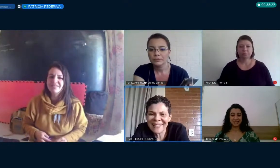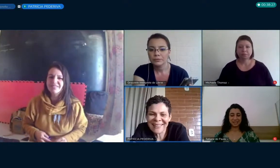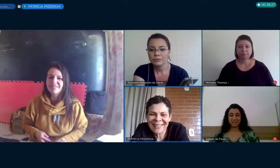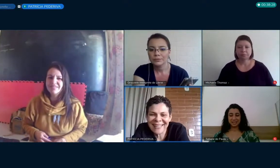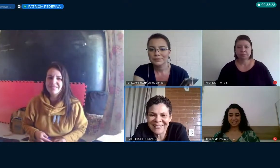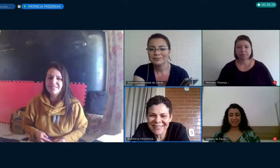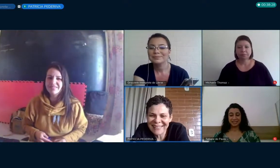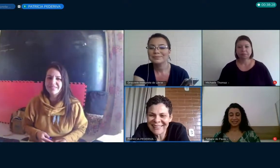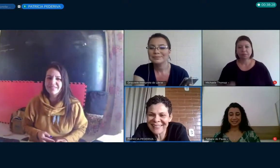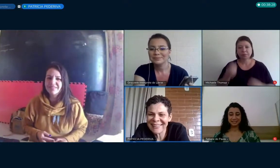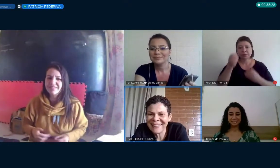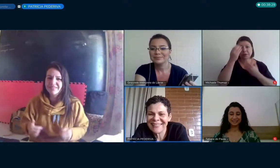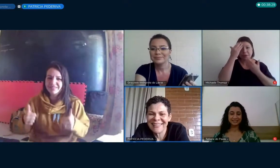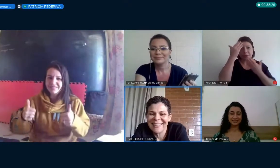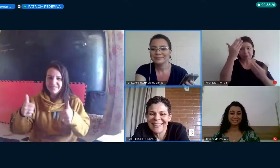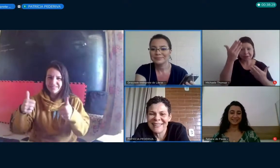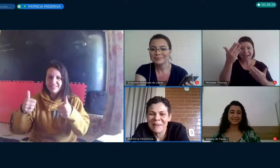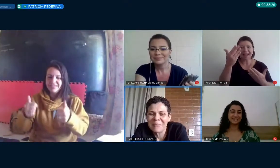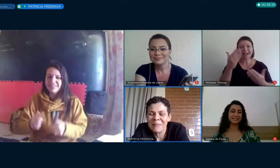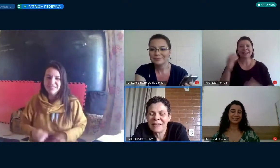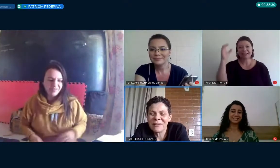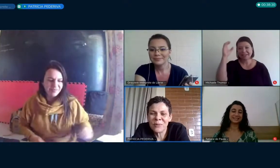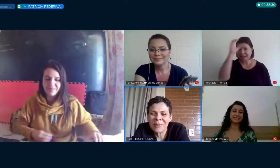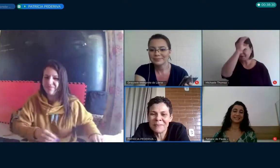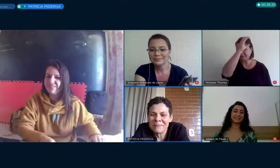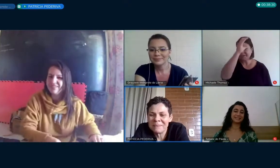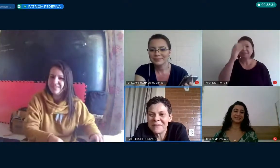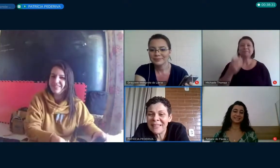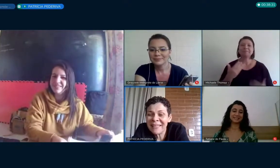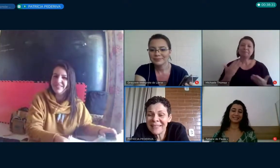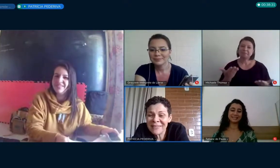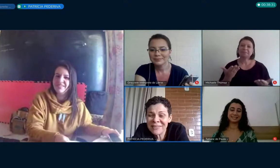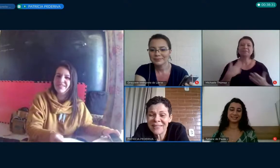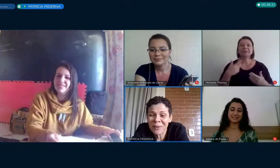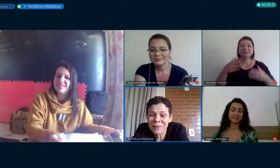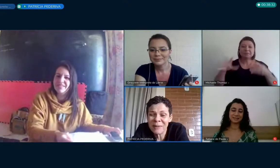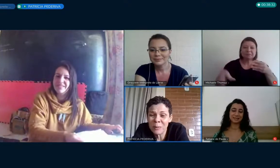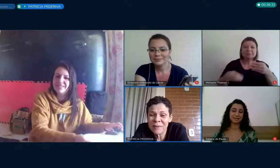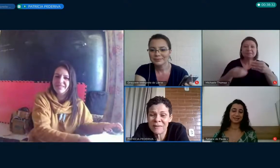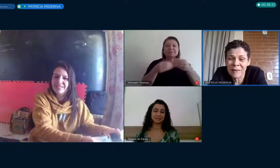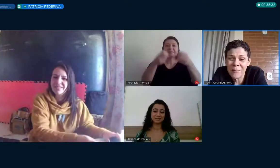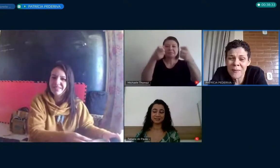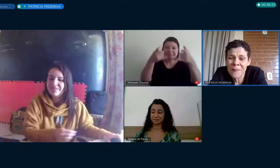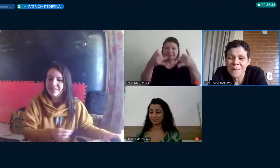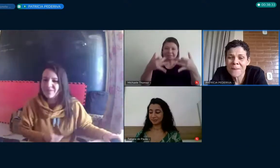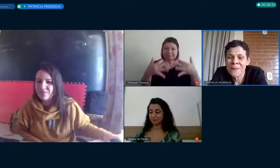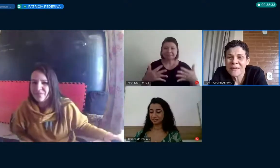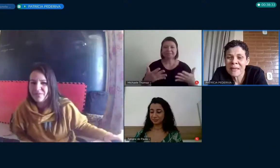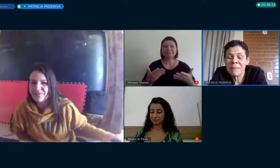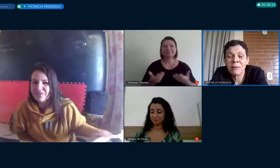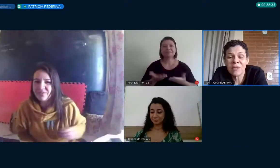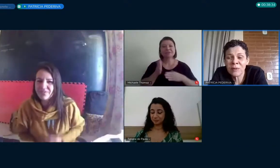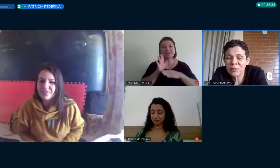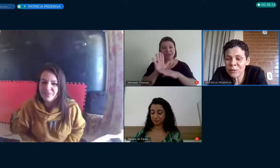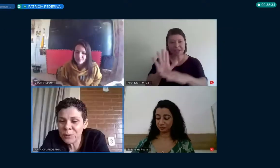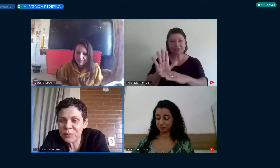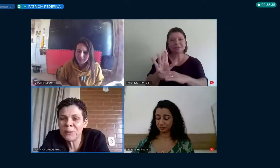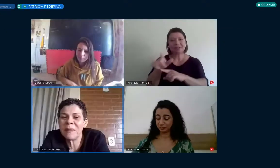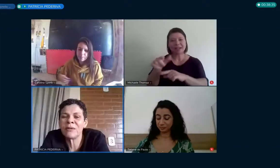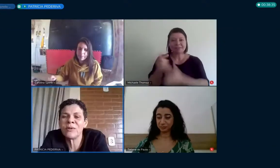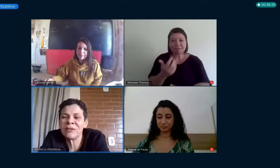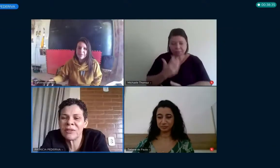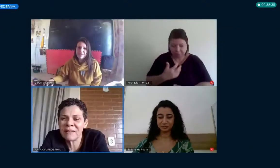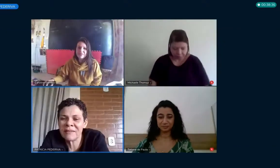obrigada, Carolina, pela sua brilhante contribuição, pelo seu